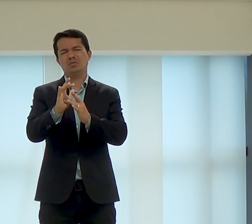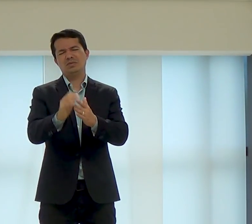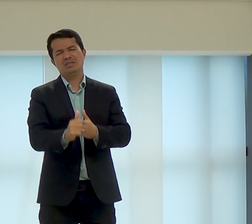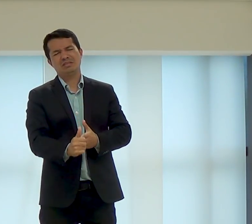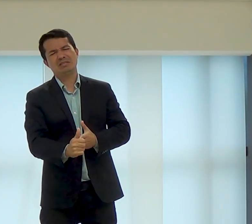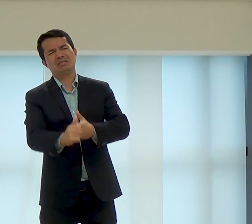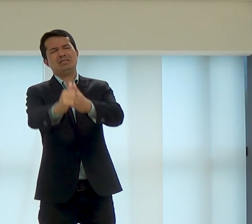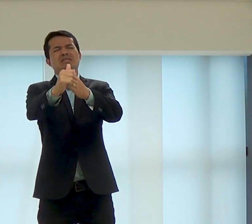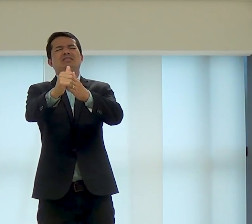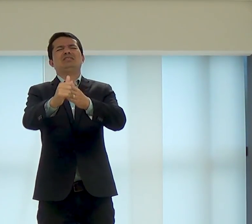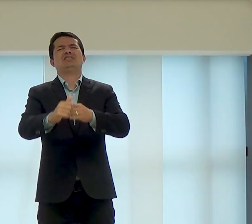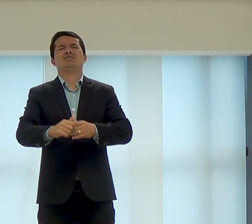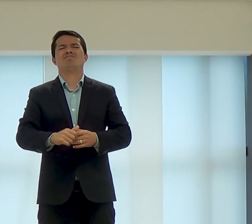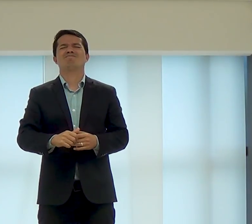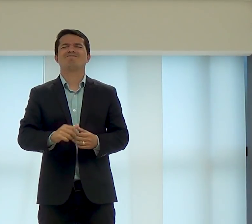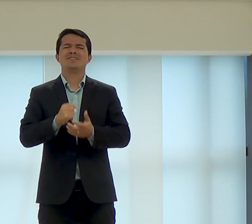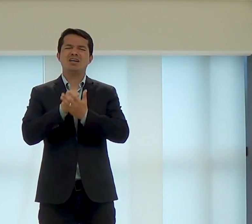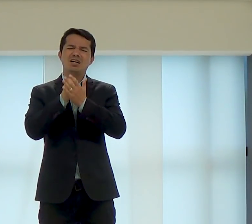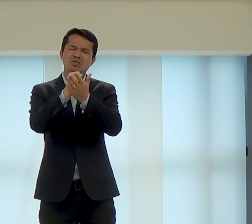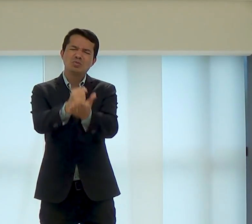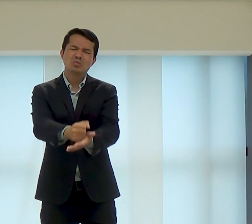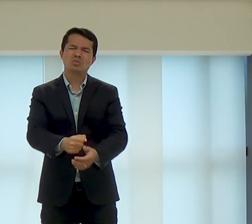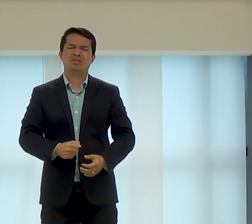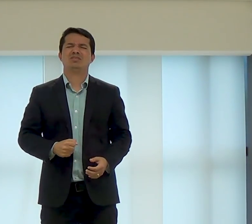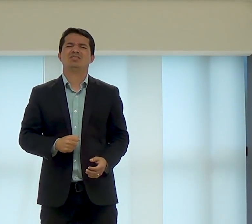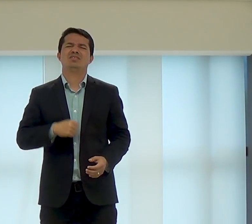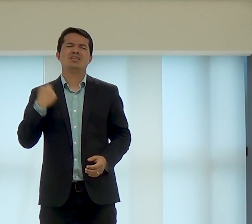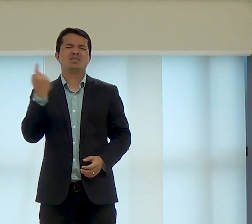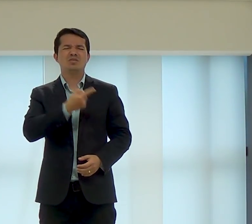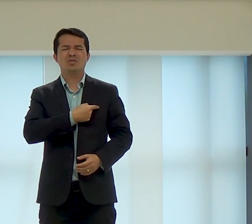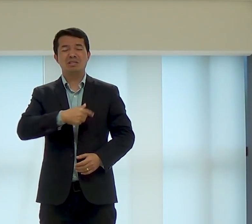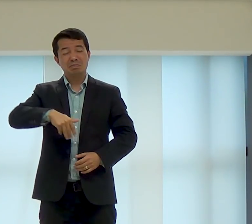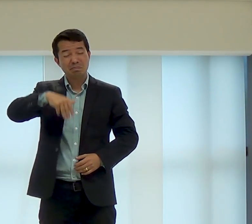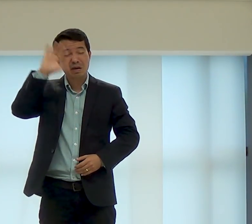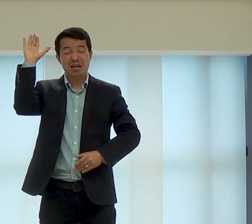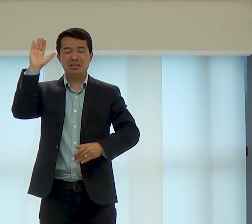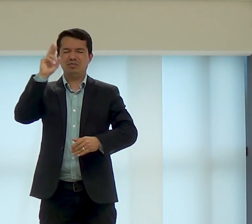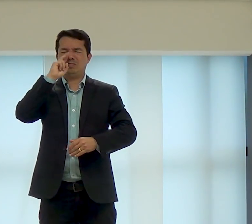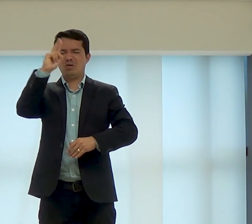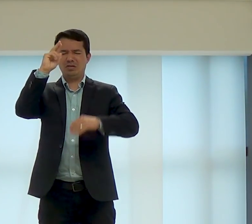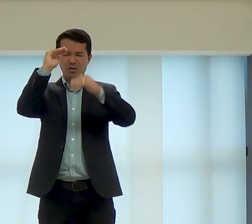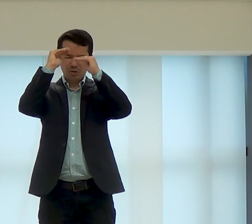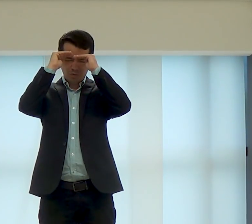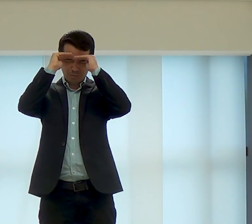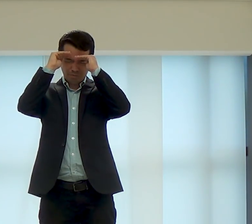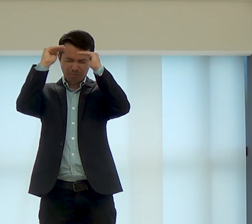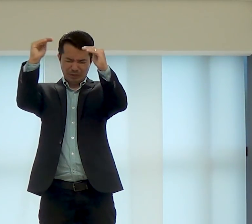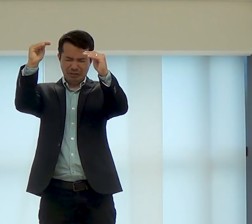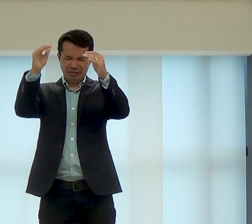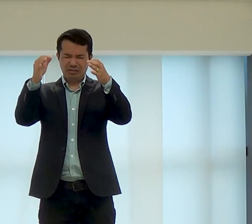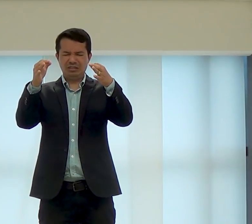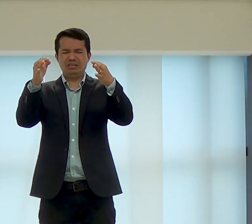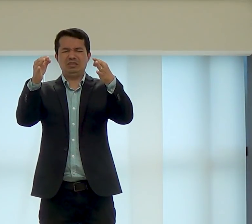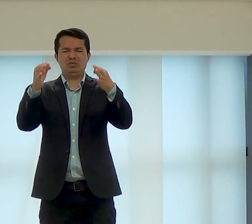Senhor, em nome de Jesus, guia-nos, nos ajuda, Pai, a sermos,